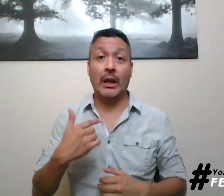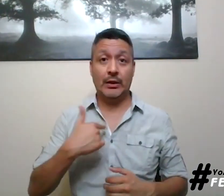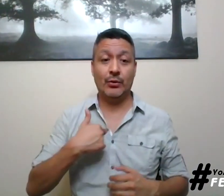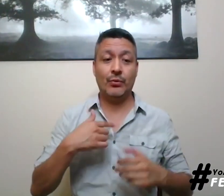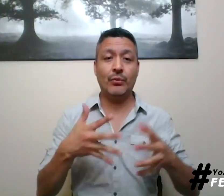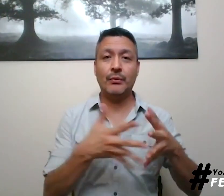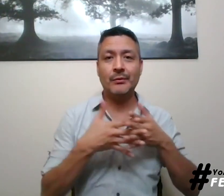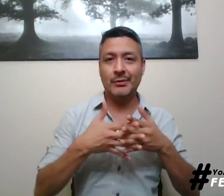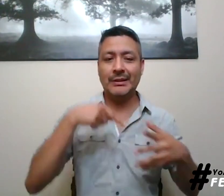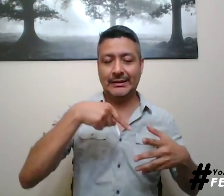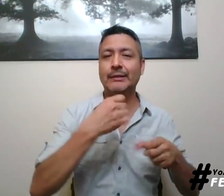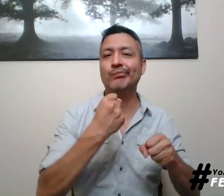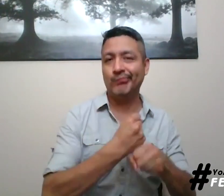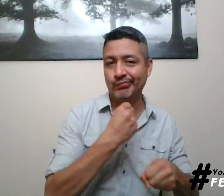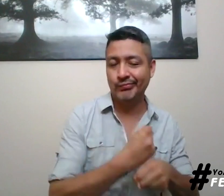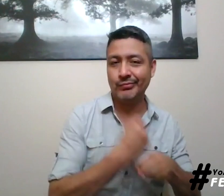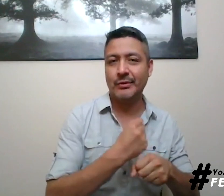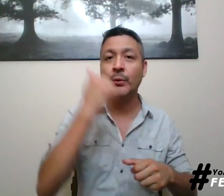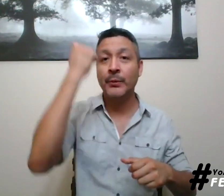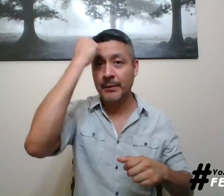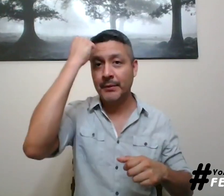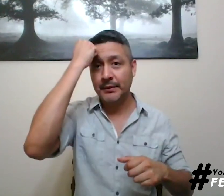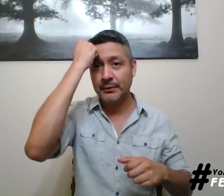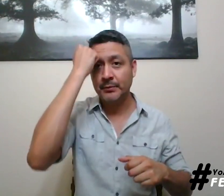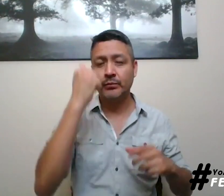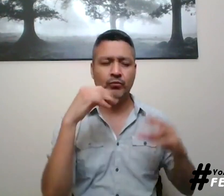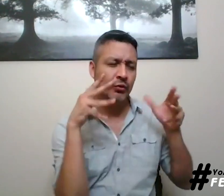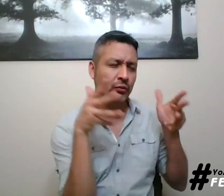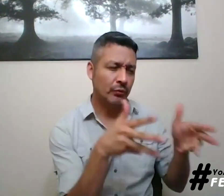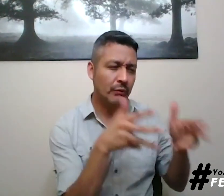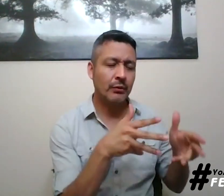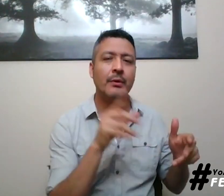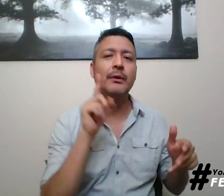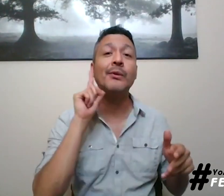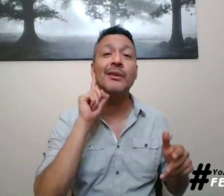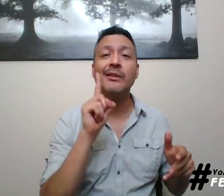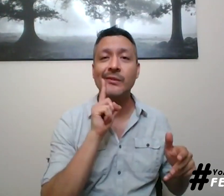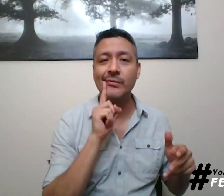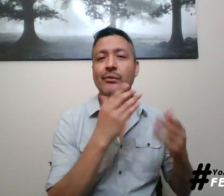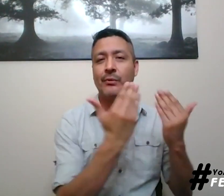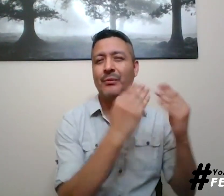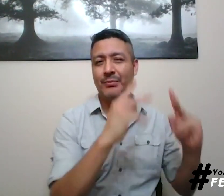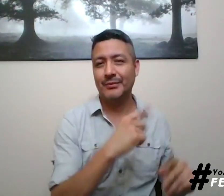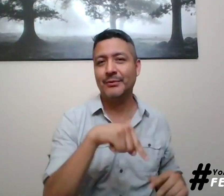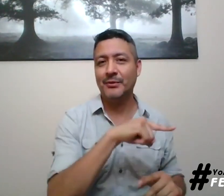cursos. Yo trabajo en Estados Unidos como docente y enseño a estudiantes sordos